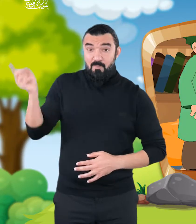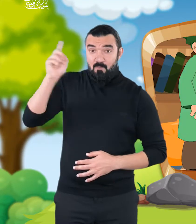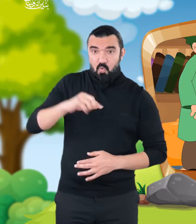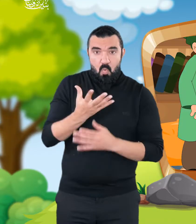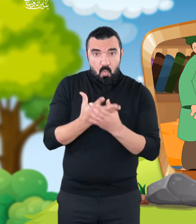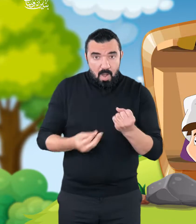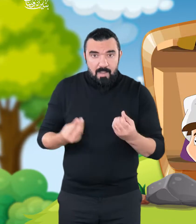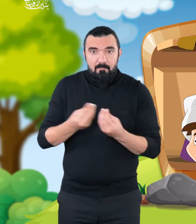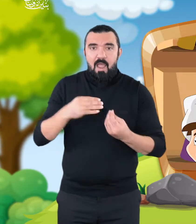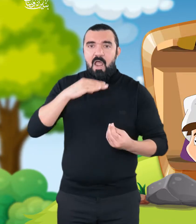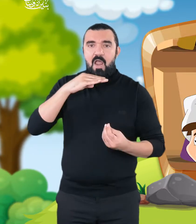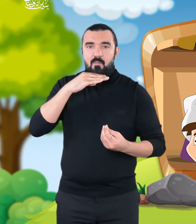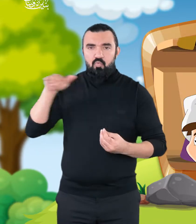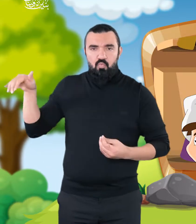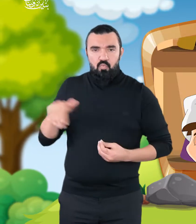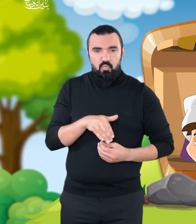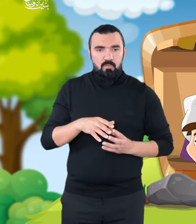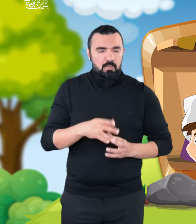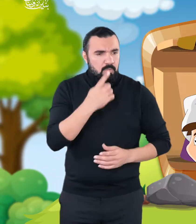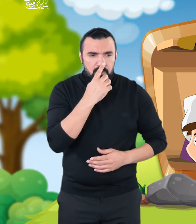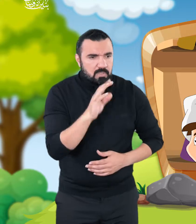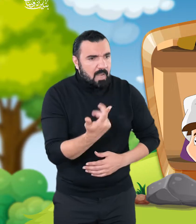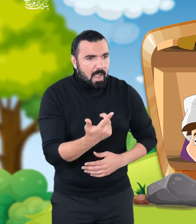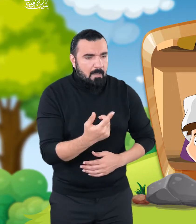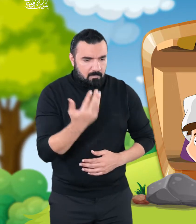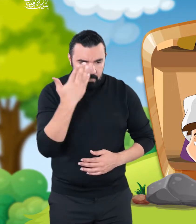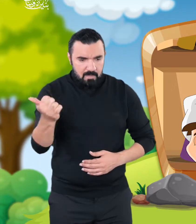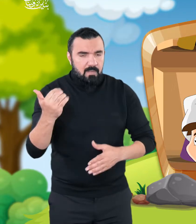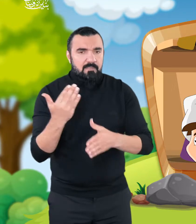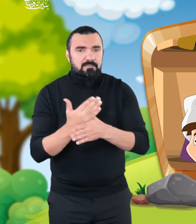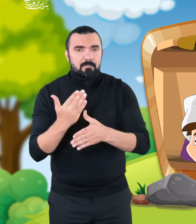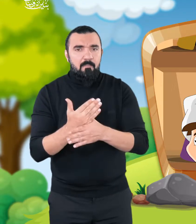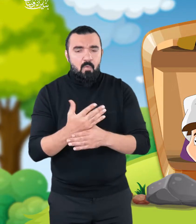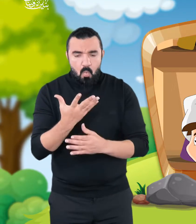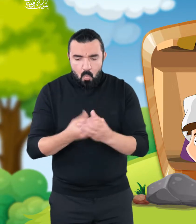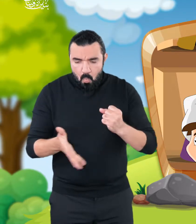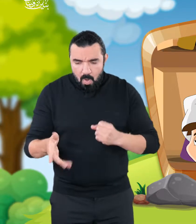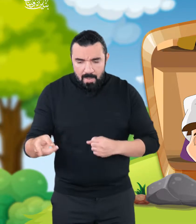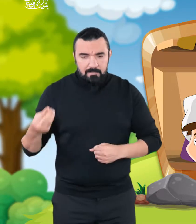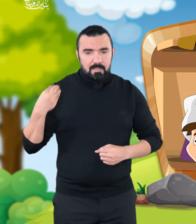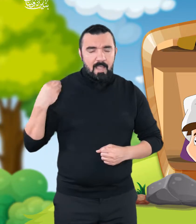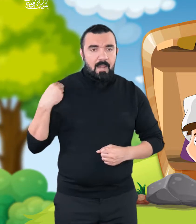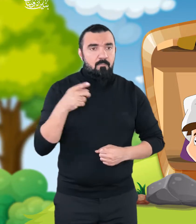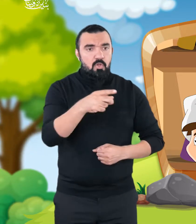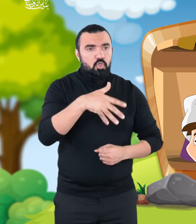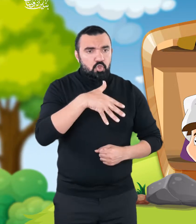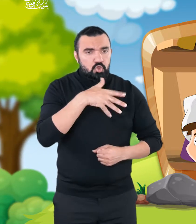ما الأمر أيها الشيخ الجليل فلقد أخبرني ولدي هذا أنك تريدني في